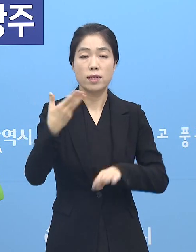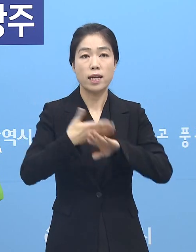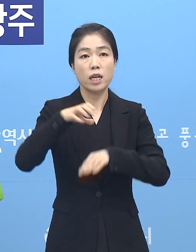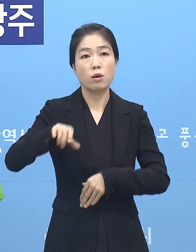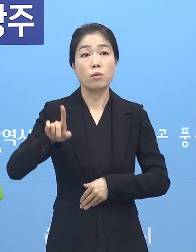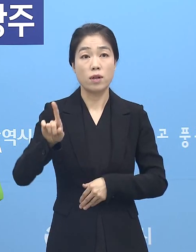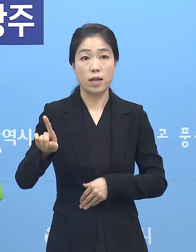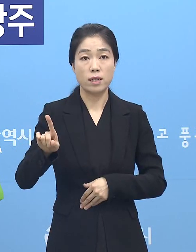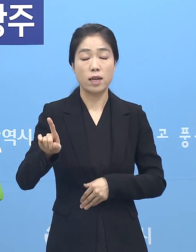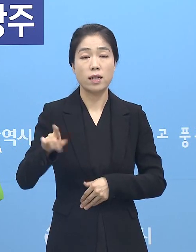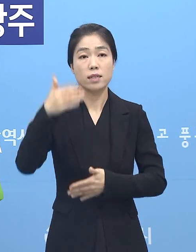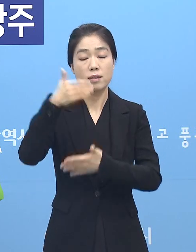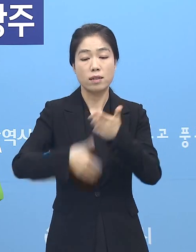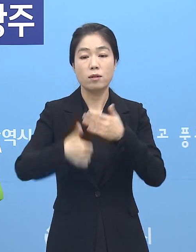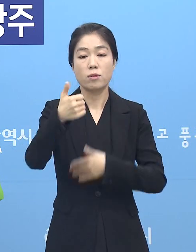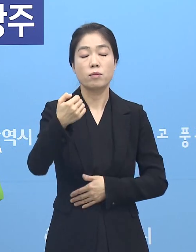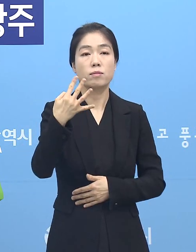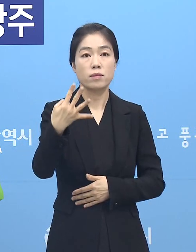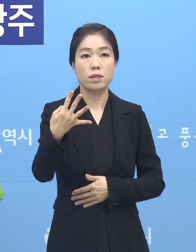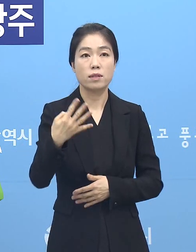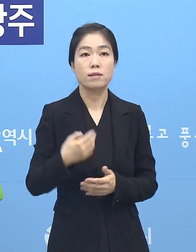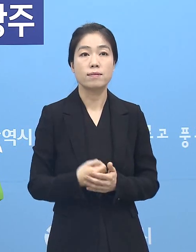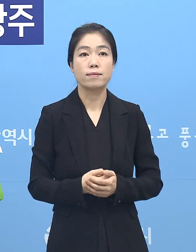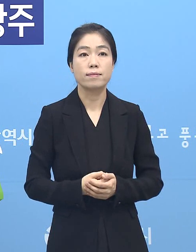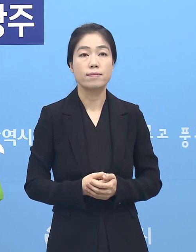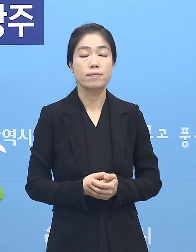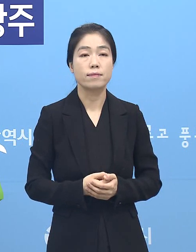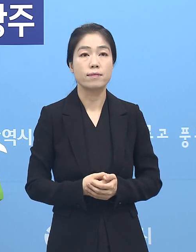타시도 1명으로 54병상 남아있습니다.